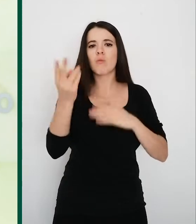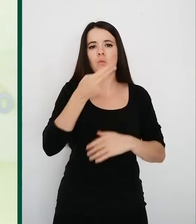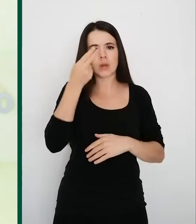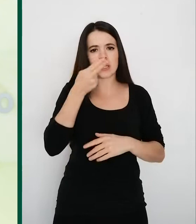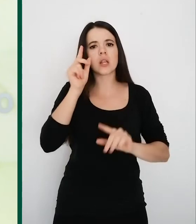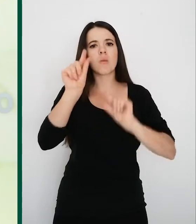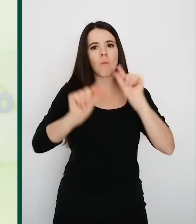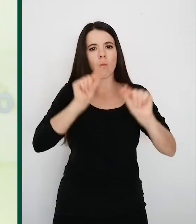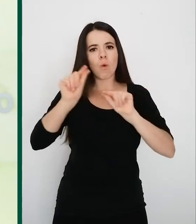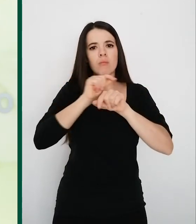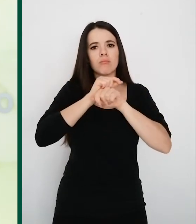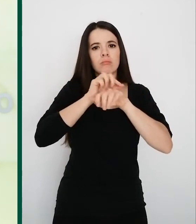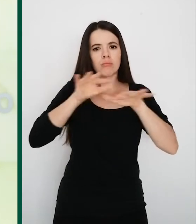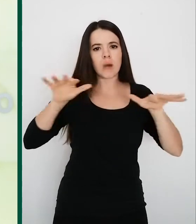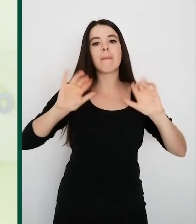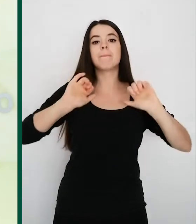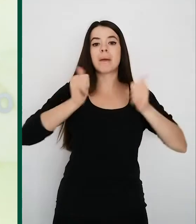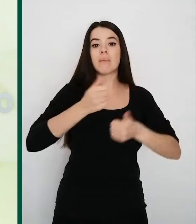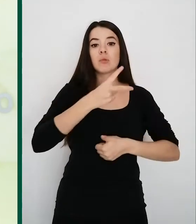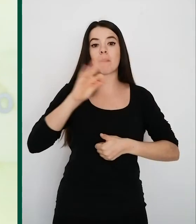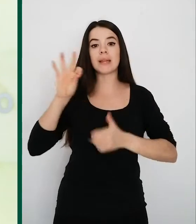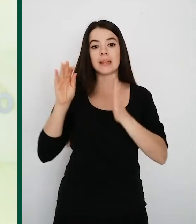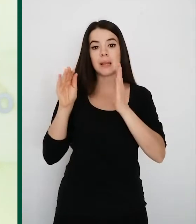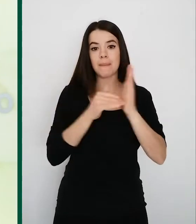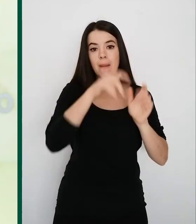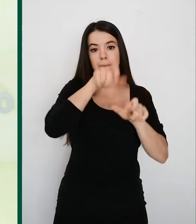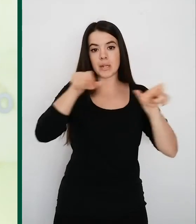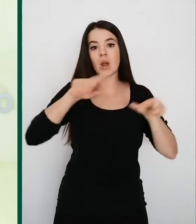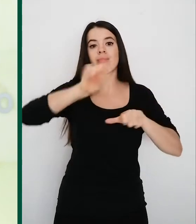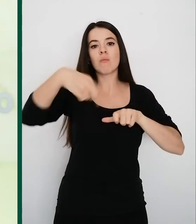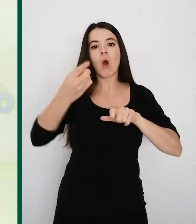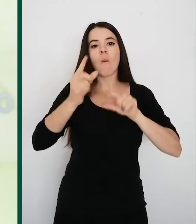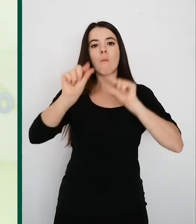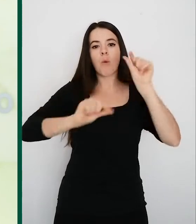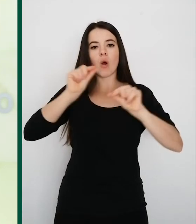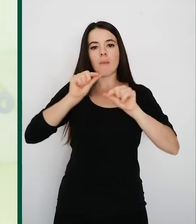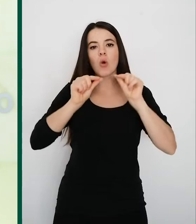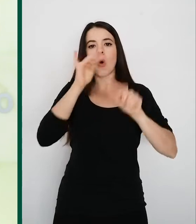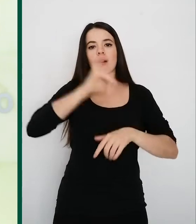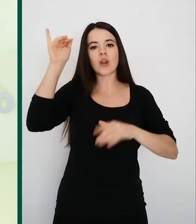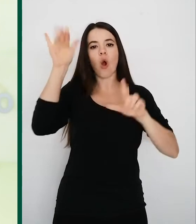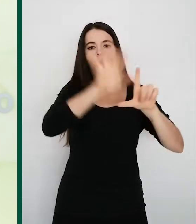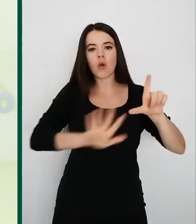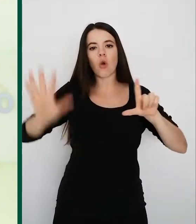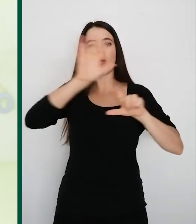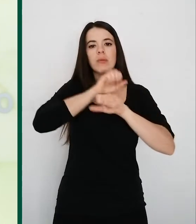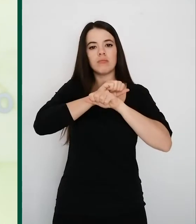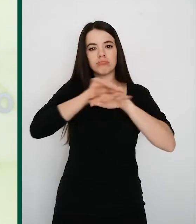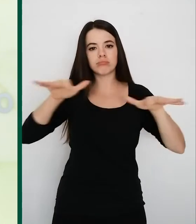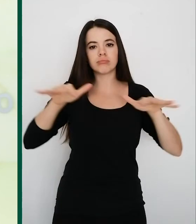irá extendiendo poquito a poco. Partimos de esos 20.000 logroñeses y poco a poco se irá extendiendo por toda la comunidad. Es una